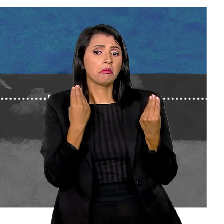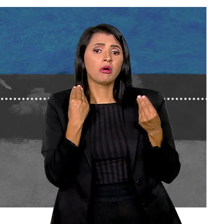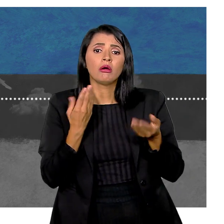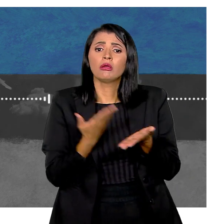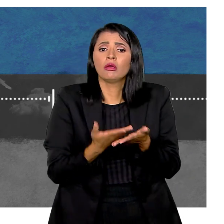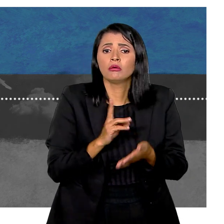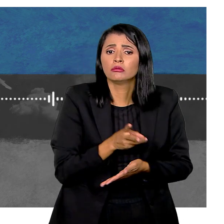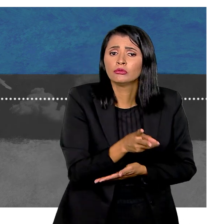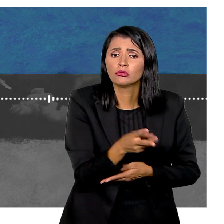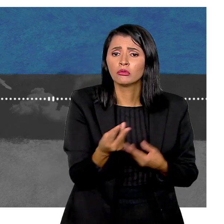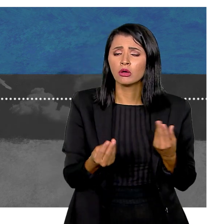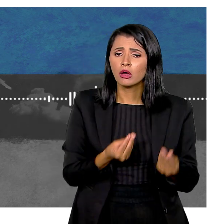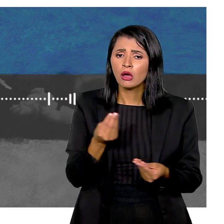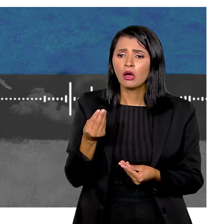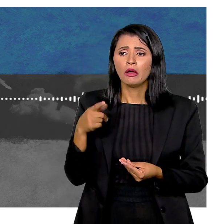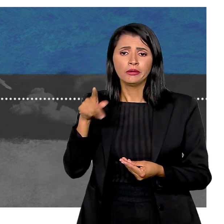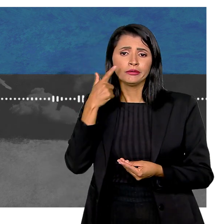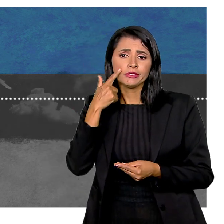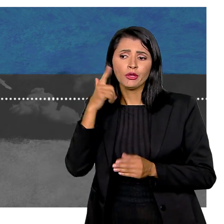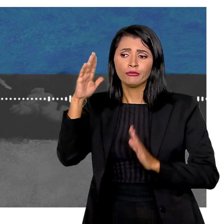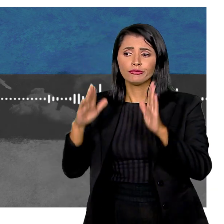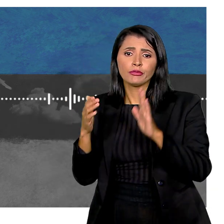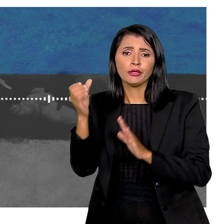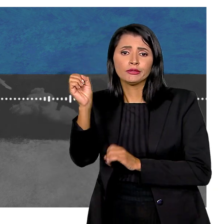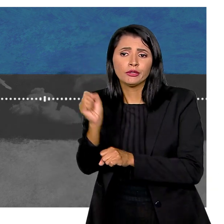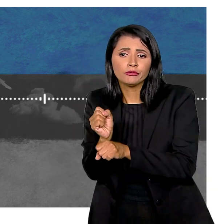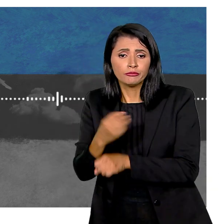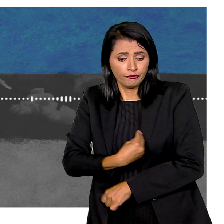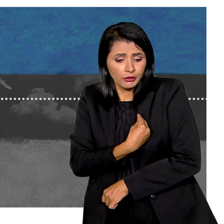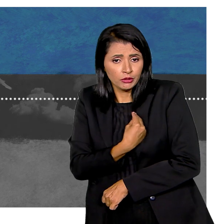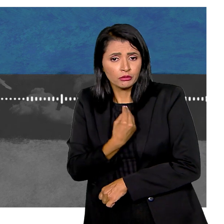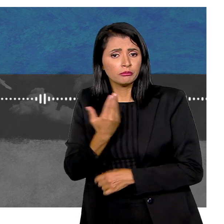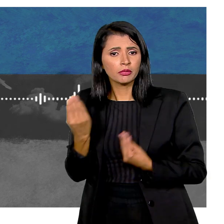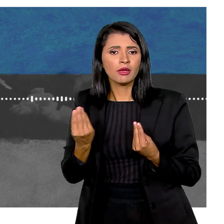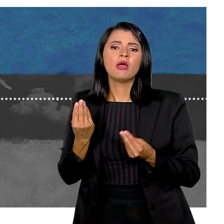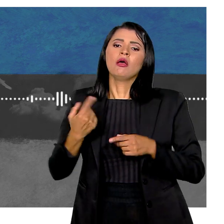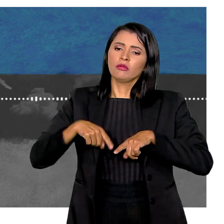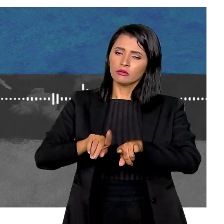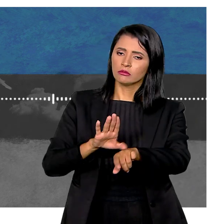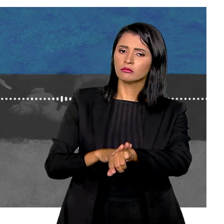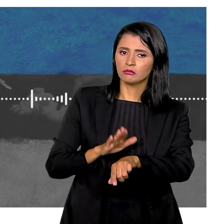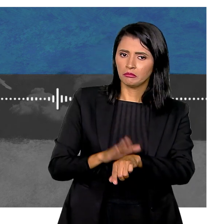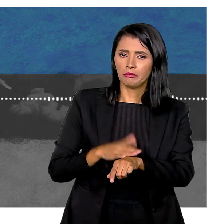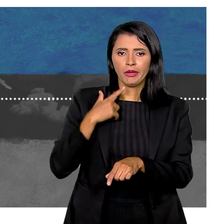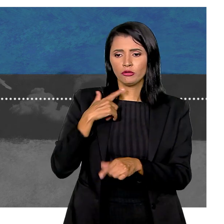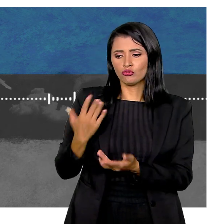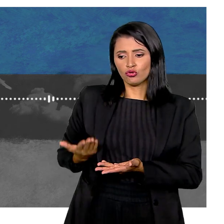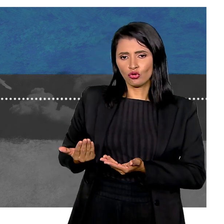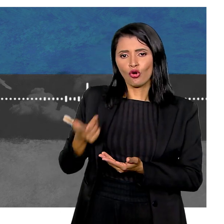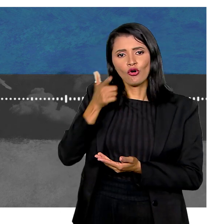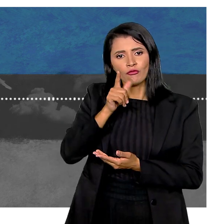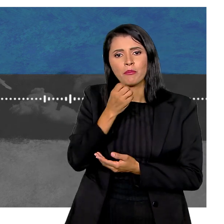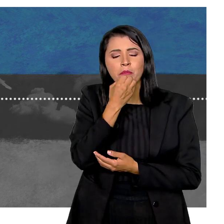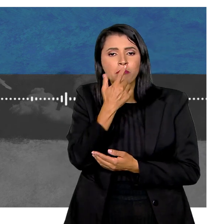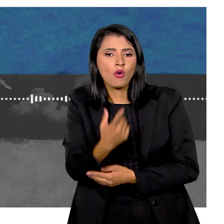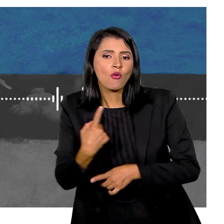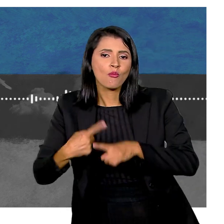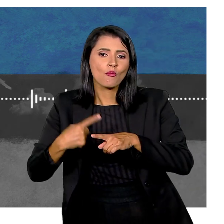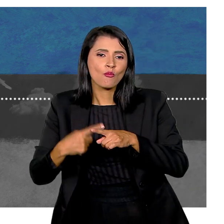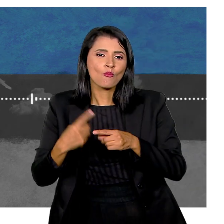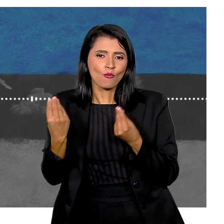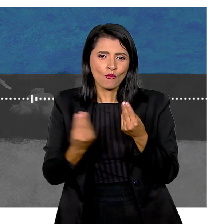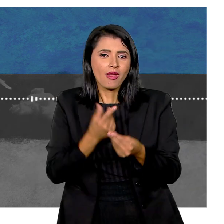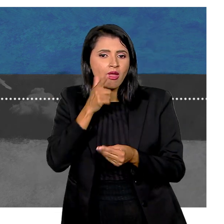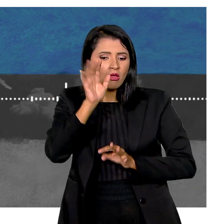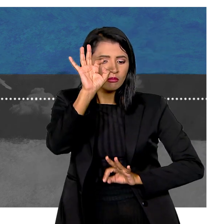Para mim não fazia sentido Eu segui na escola Sendo que eu tinha só 10 anos de vida Mas ao mesmo tempo Também ter um diagnóstico Muito jovem Foi